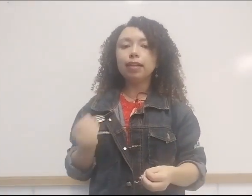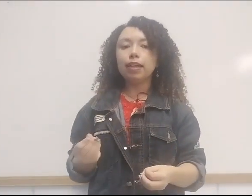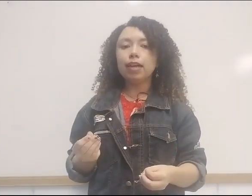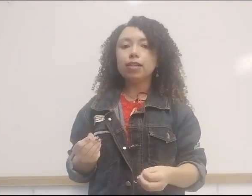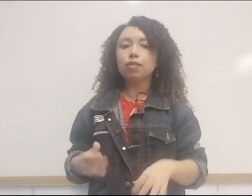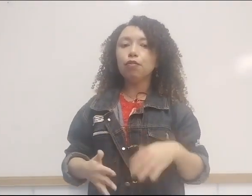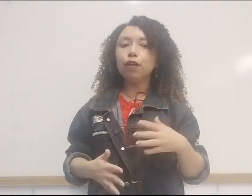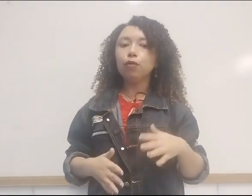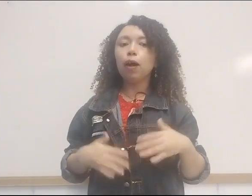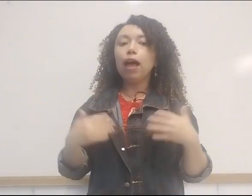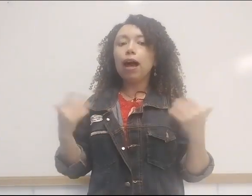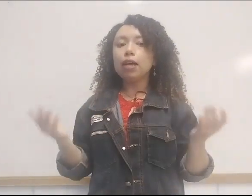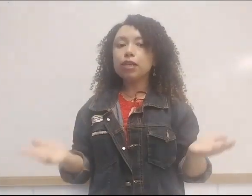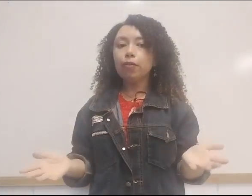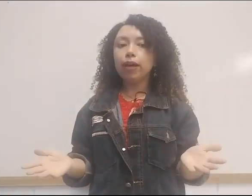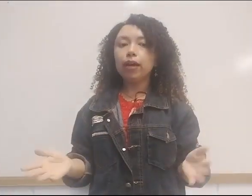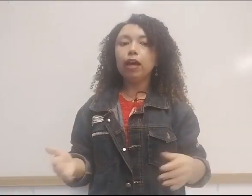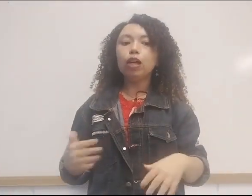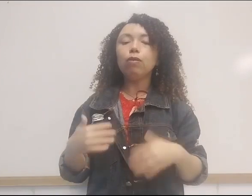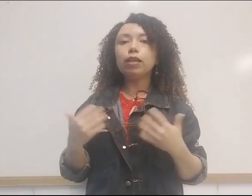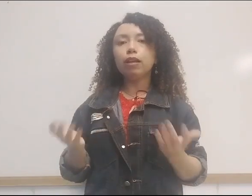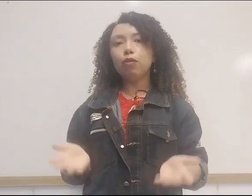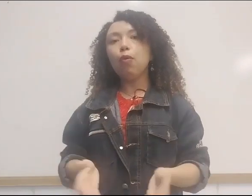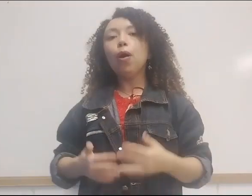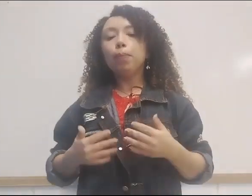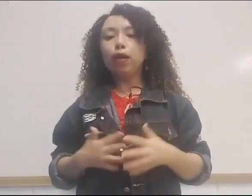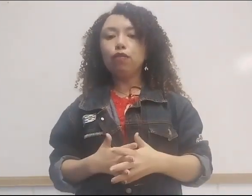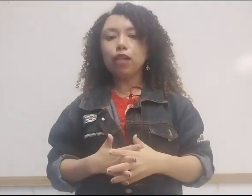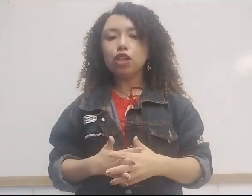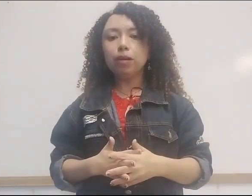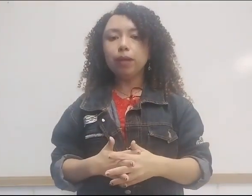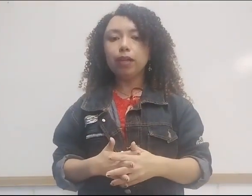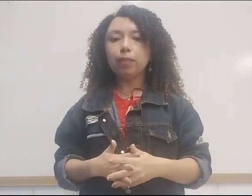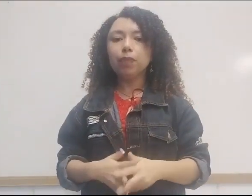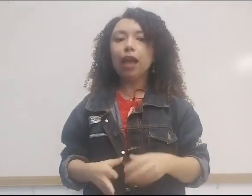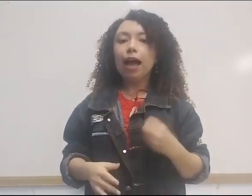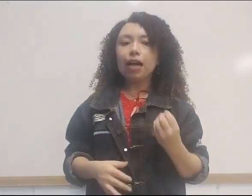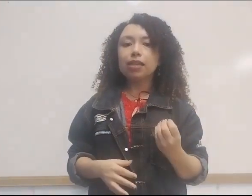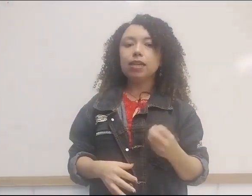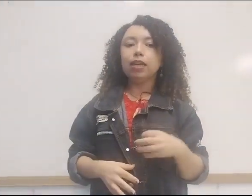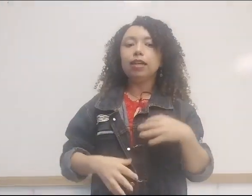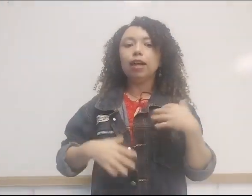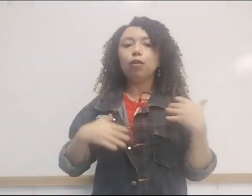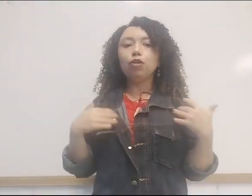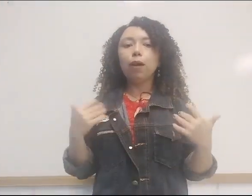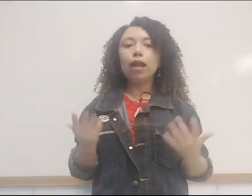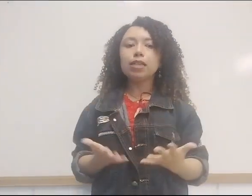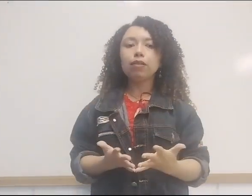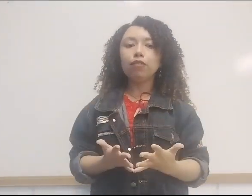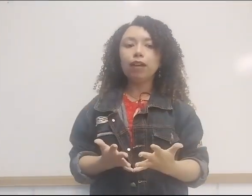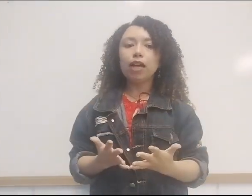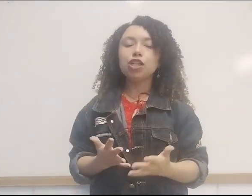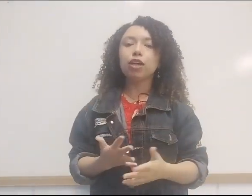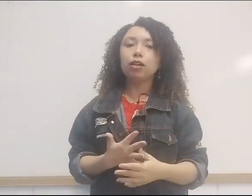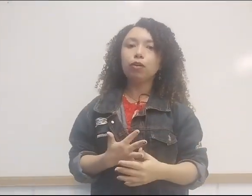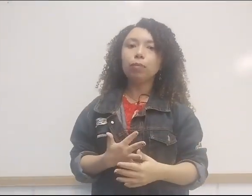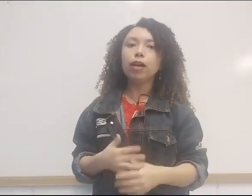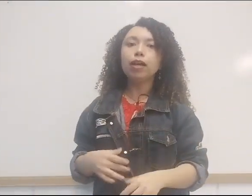dentre esses, o feitor Ares Correia e o escritor Pero Vaz de Caminha. Assim, de acordo com a relação da viagem anônima,